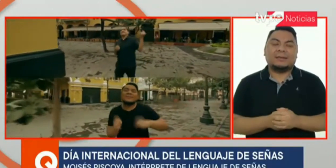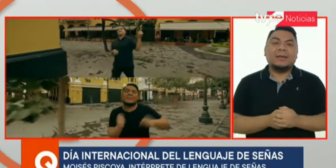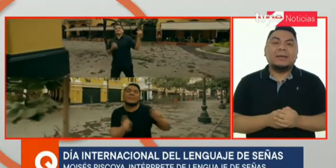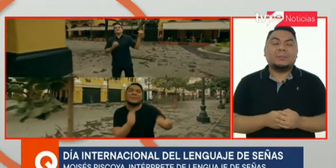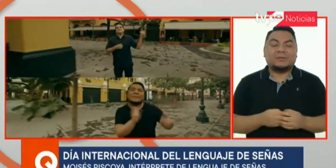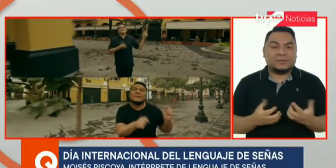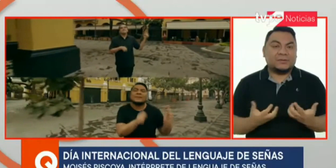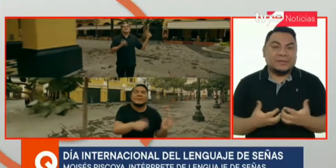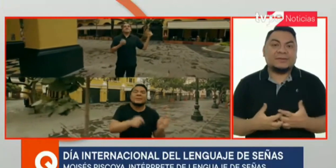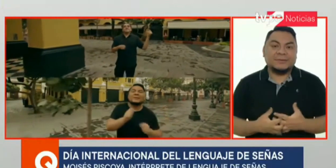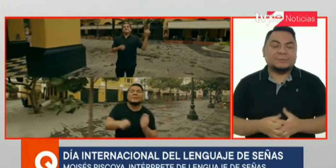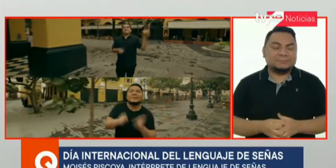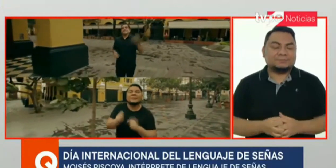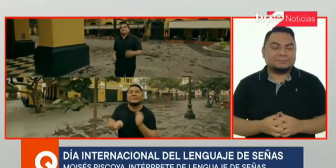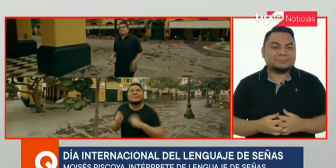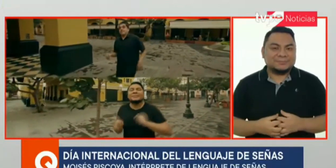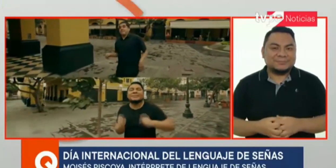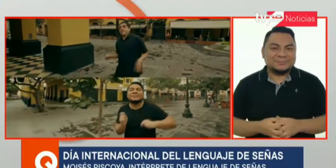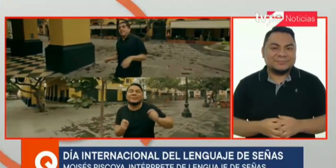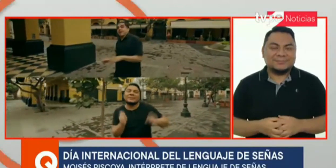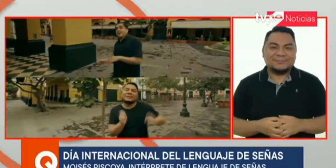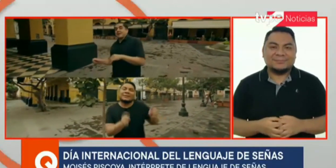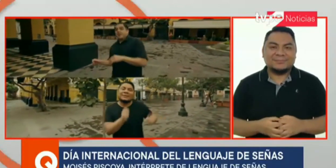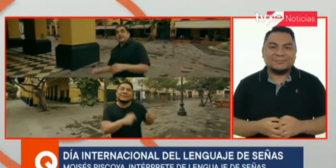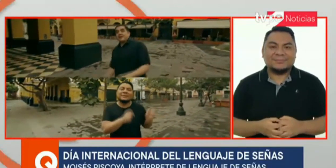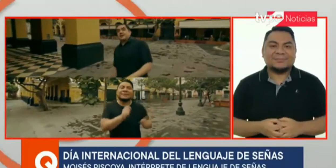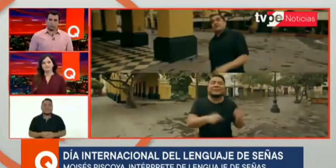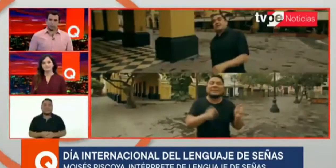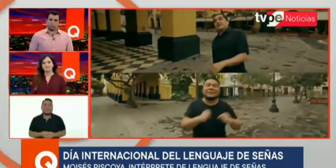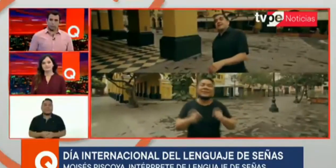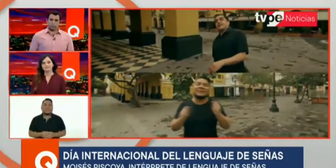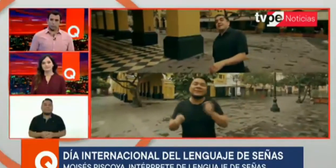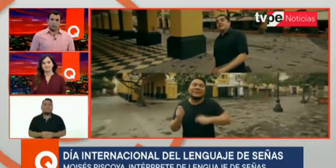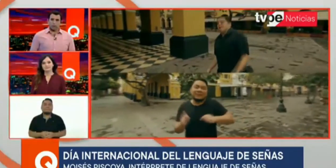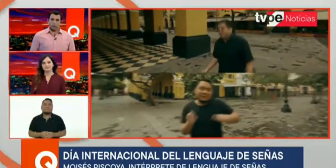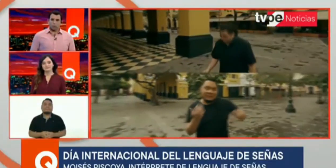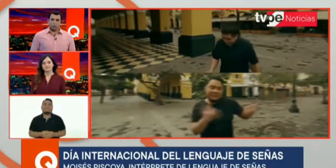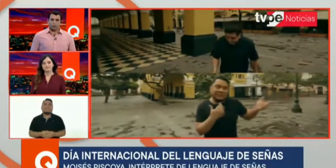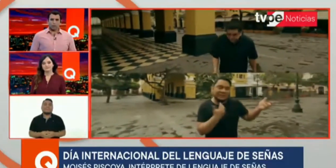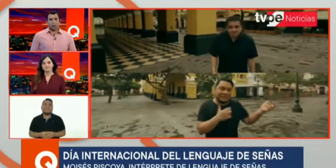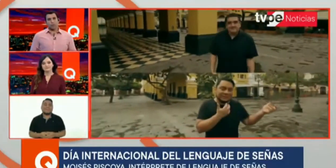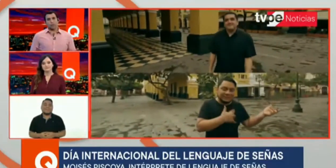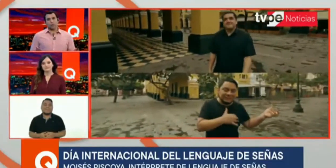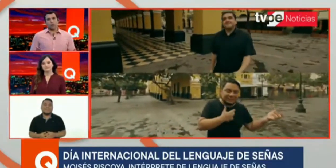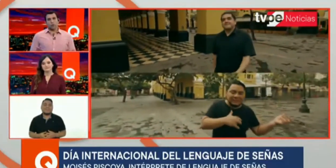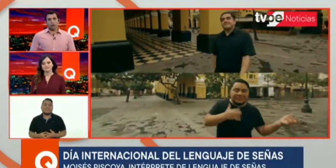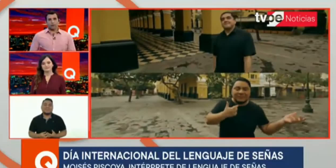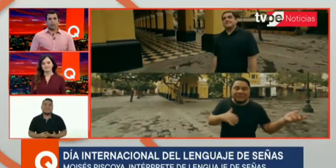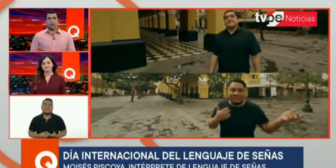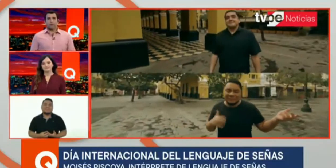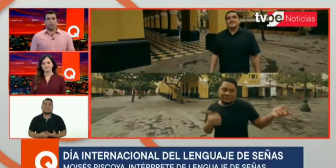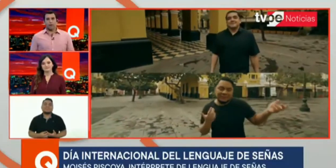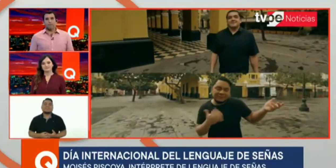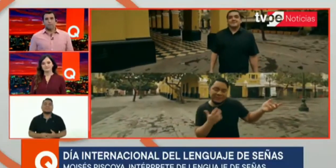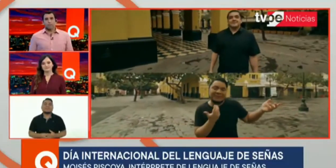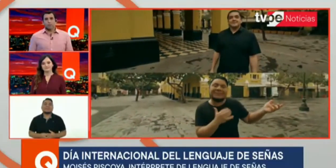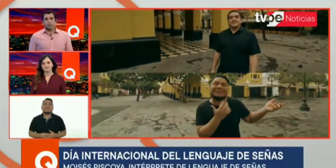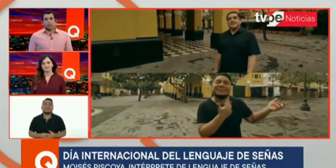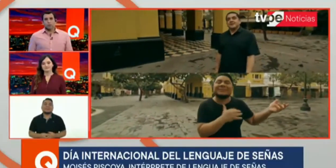profesionalice, ¿no? Por ahí va mi pregunta, precisamente, Moisés. Hoy que te has convertido en un referente, yo